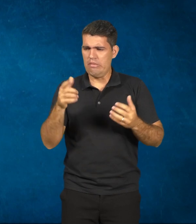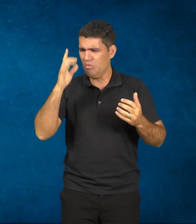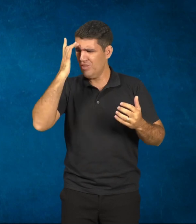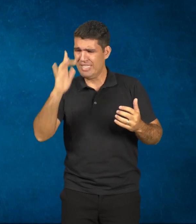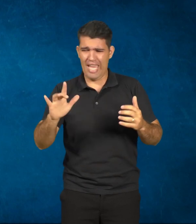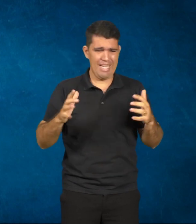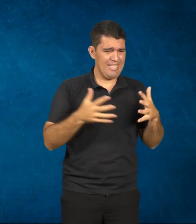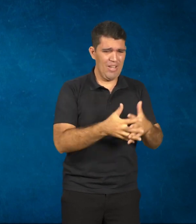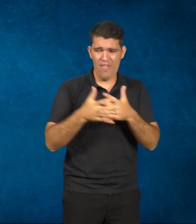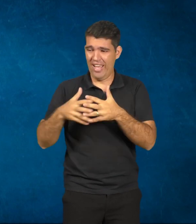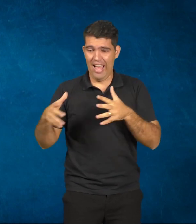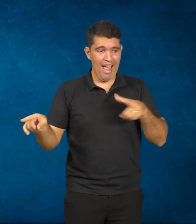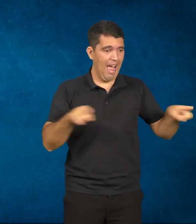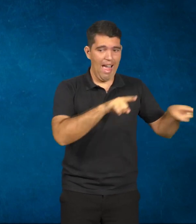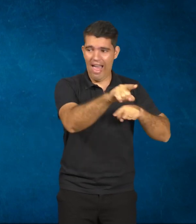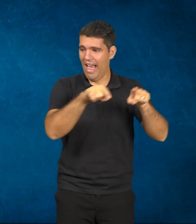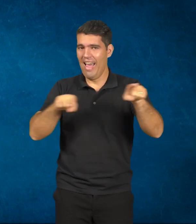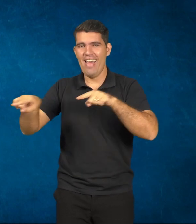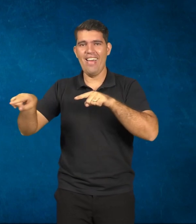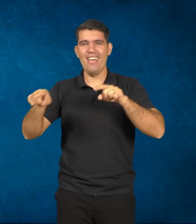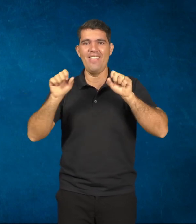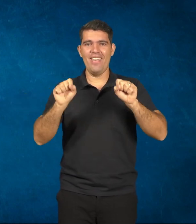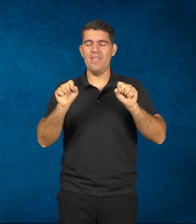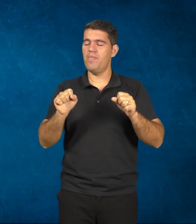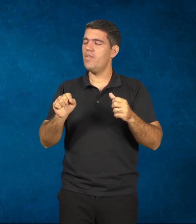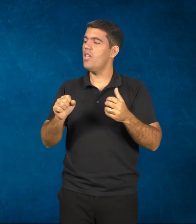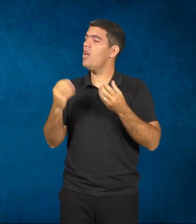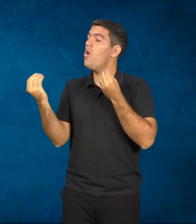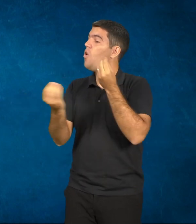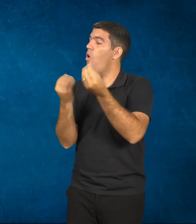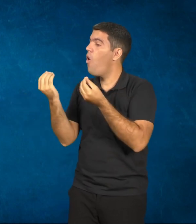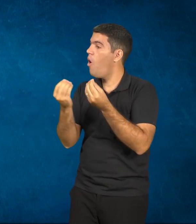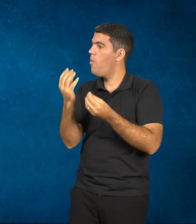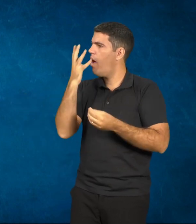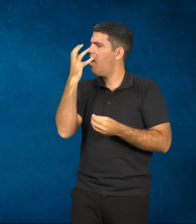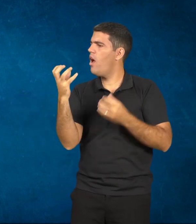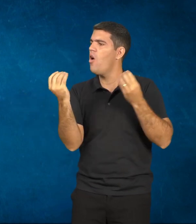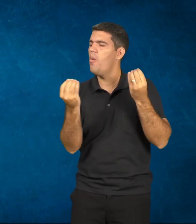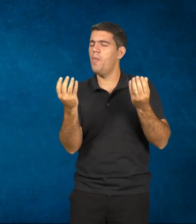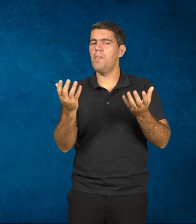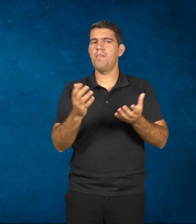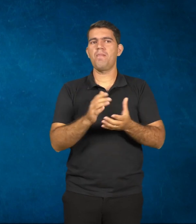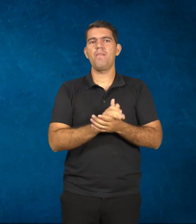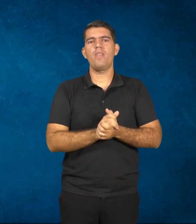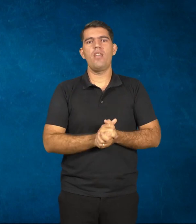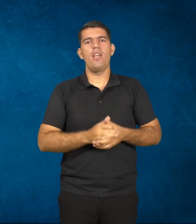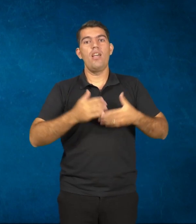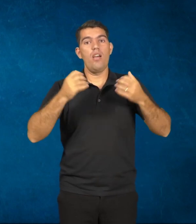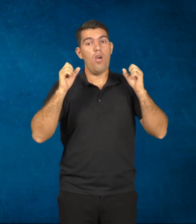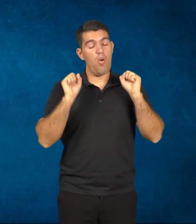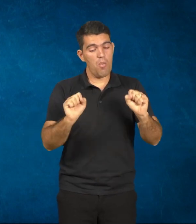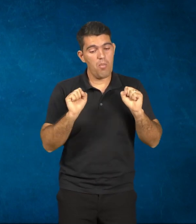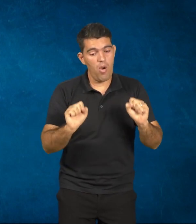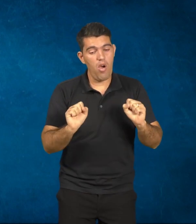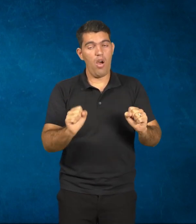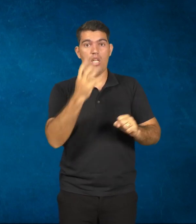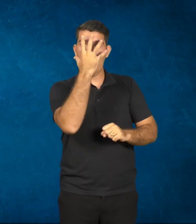meandros. E como é ela pode atrair, Alexandre? Ela pode atrair quando ela é bem usada pelo